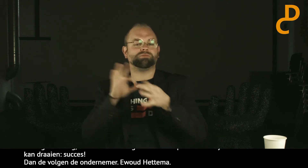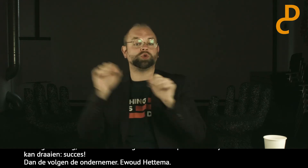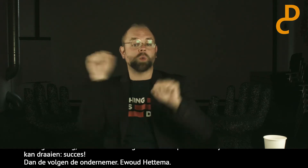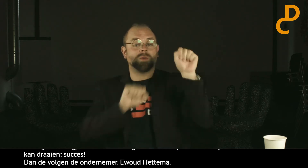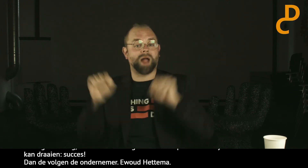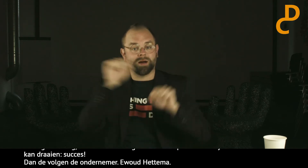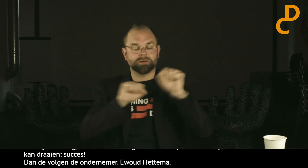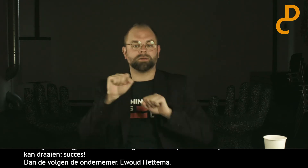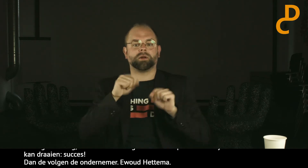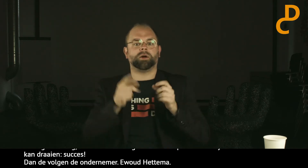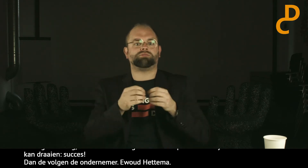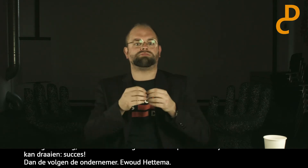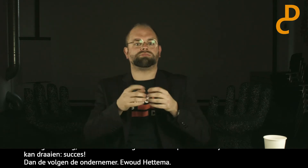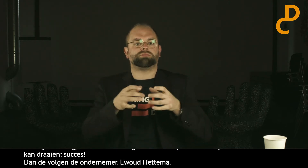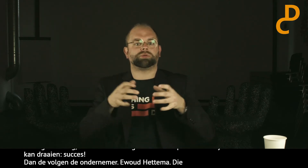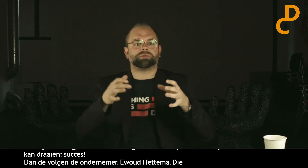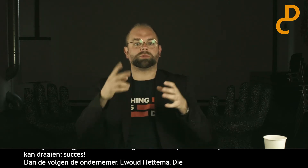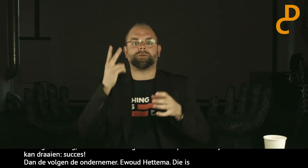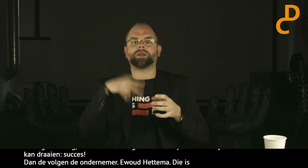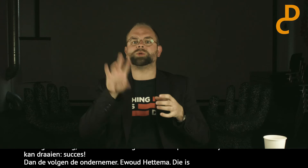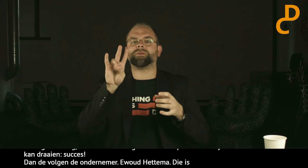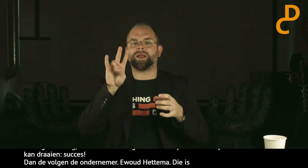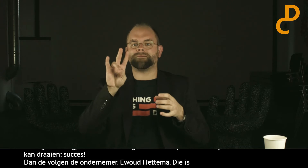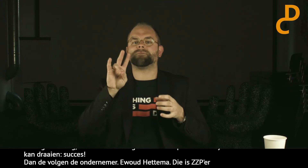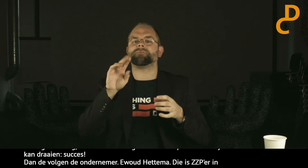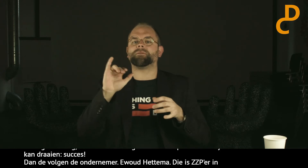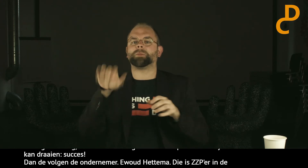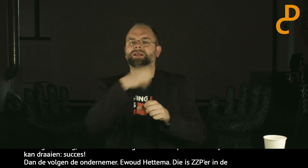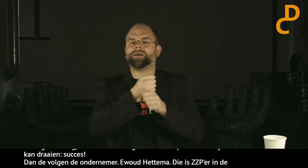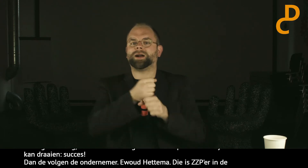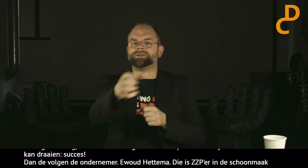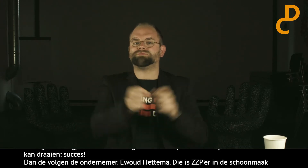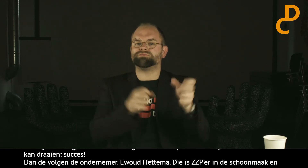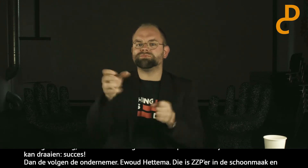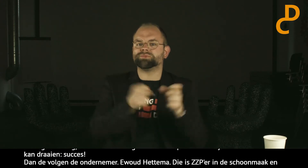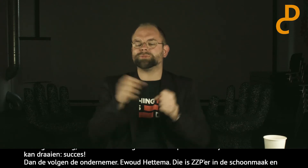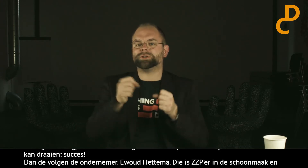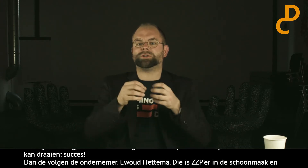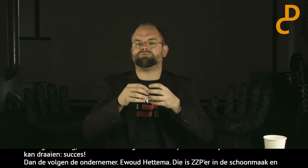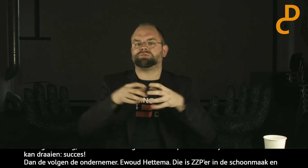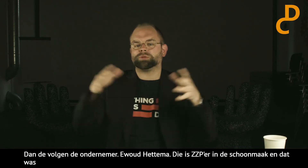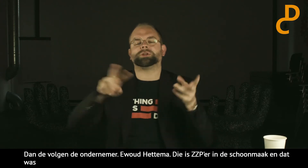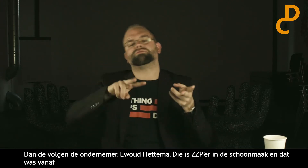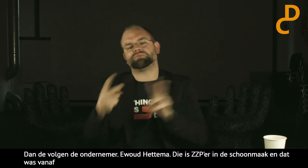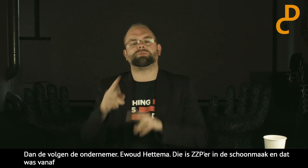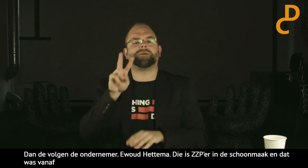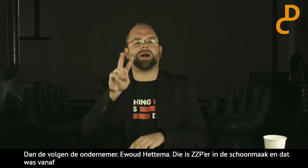Die is ZZP'er, al in de schoonmaak. En dat groeit vanaf 2012. Heeft hij nieuwe medewerkers kunnen nemen.